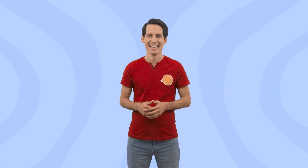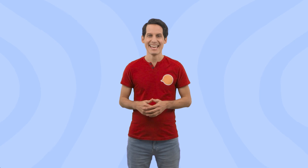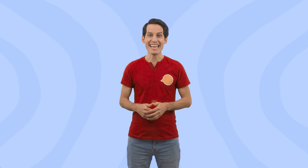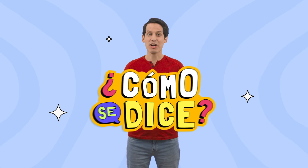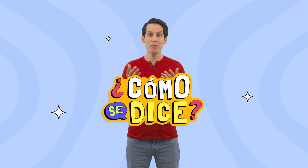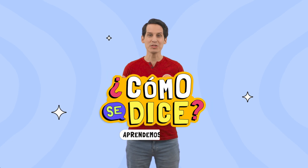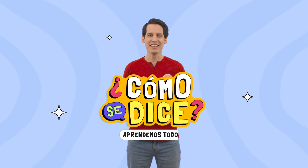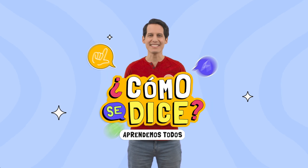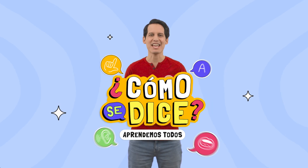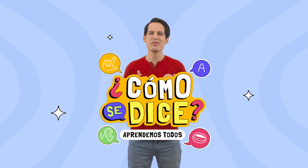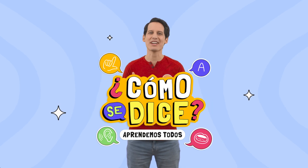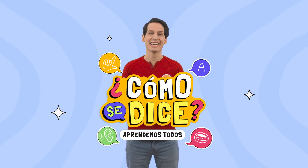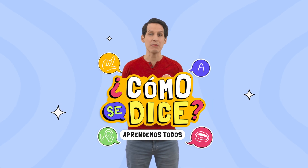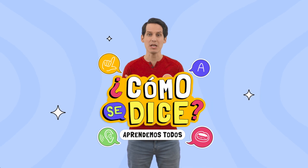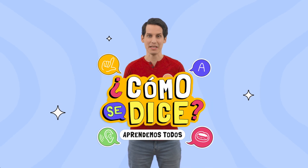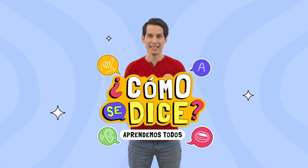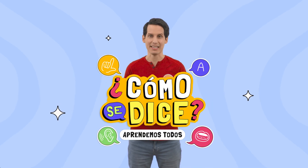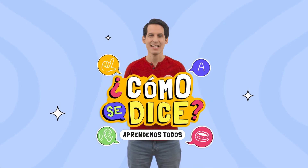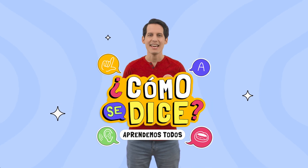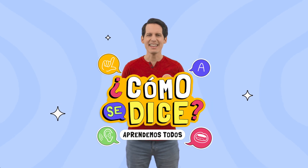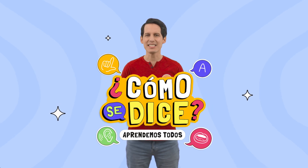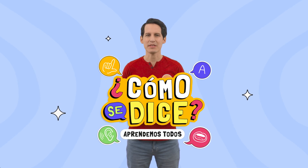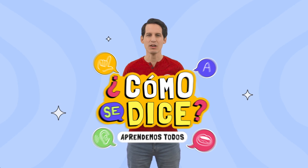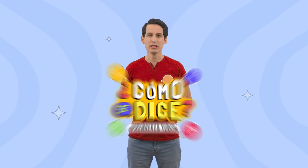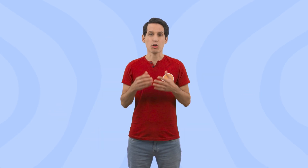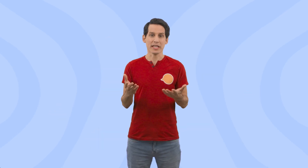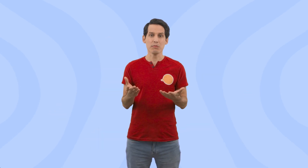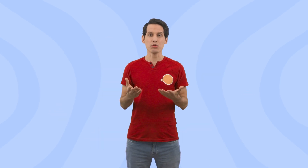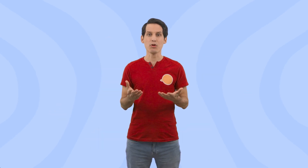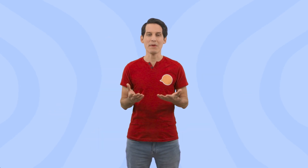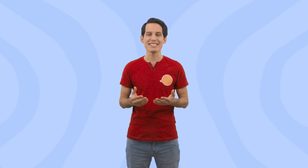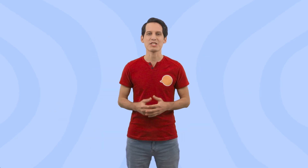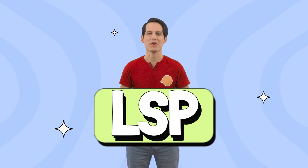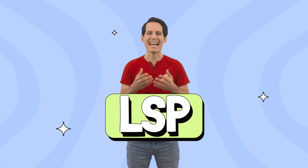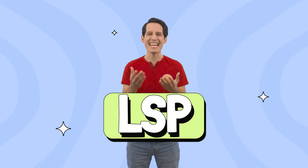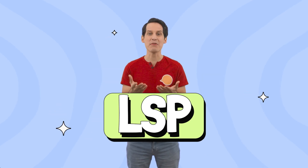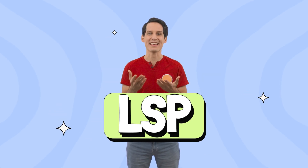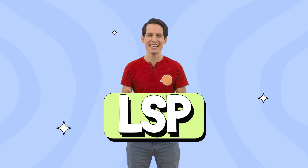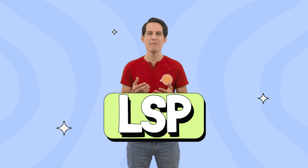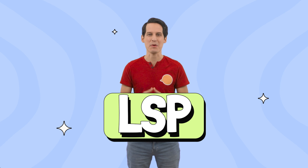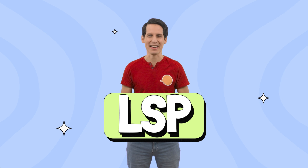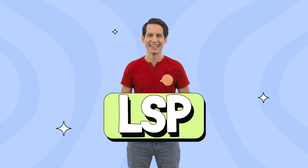En ¿Cómo se dice? Nunca dejamos de aprender. En este video descubriremos un poco más sobre la lengua de señas peruana.